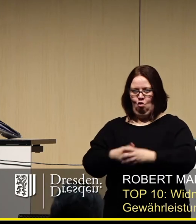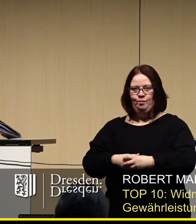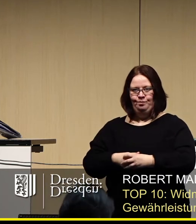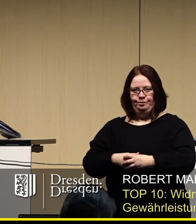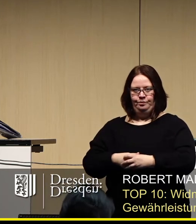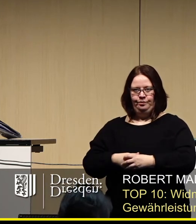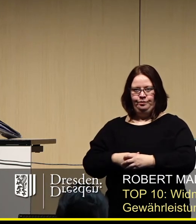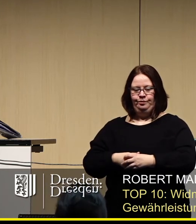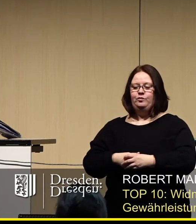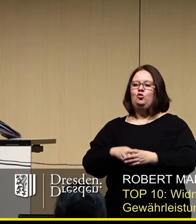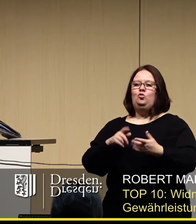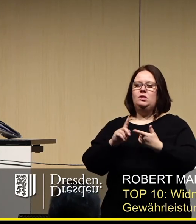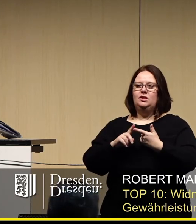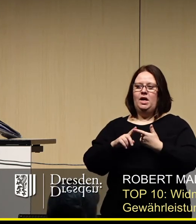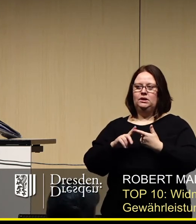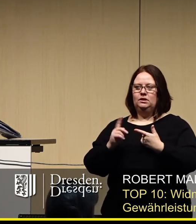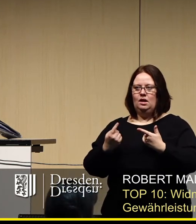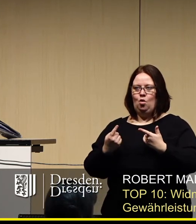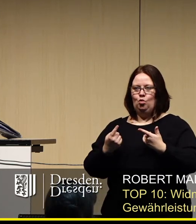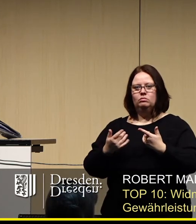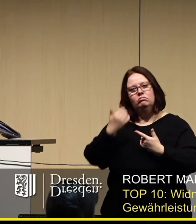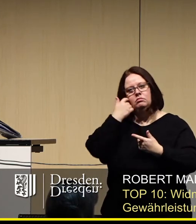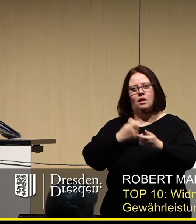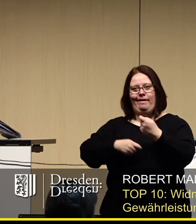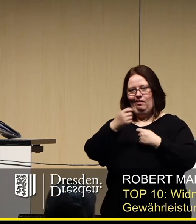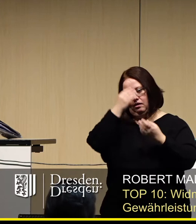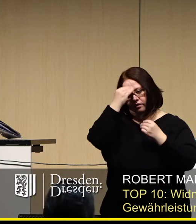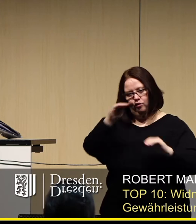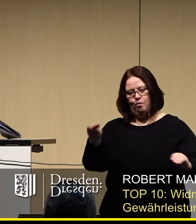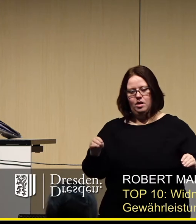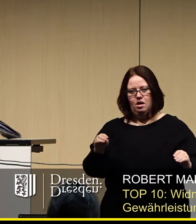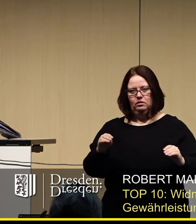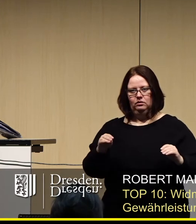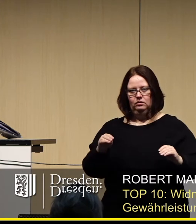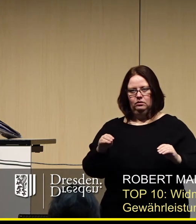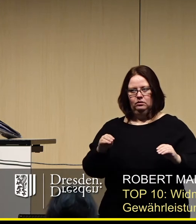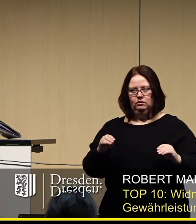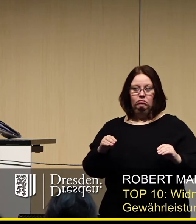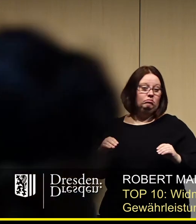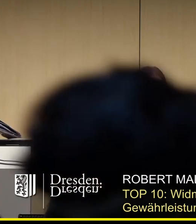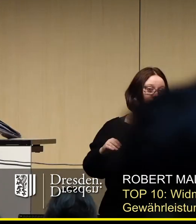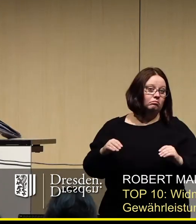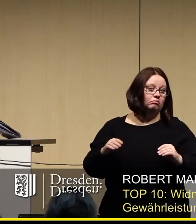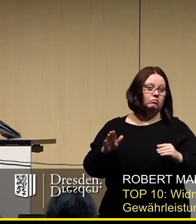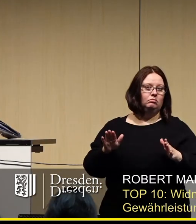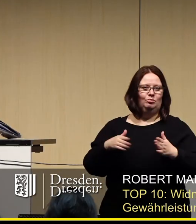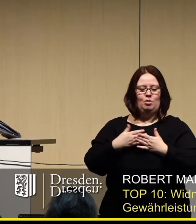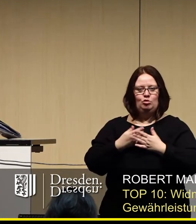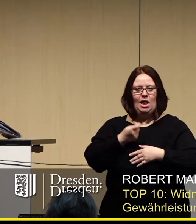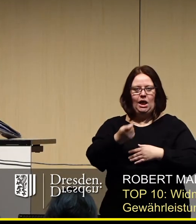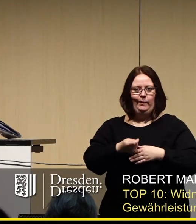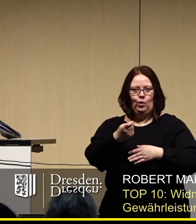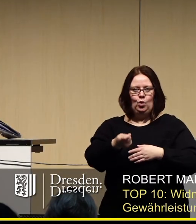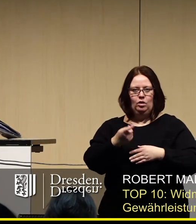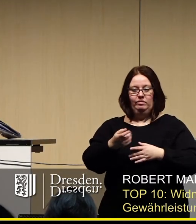Und zum Zweiten auch die Händler darüber zu informieren, was passiert mit Gebühren